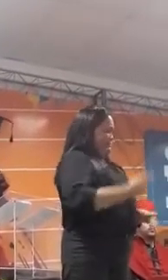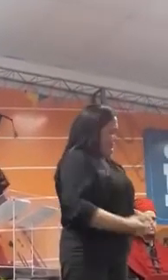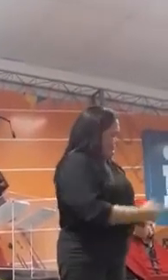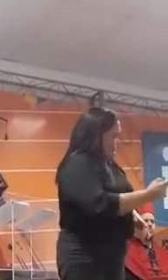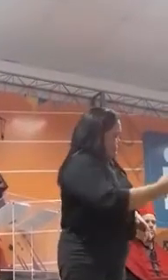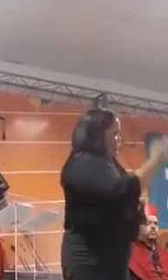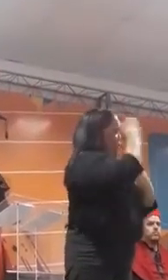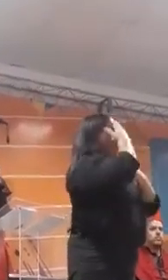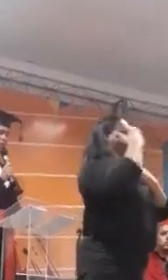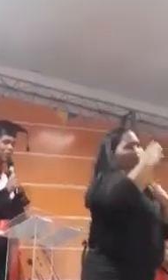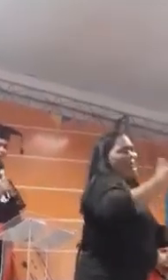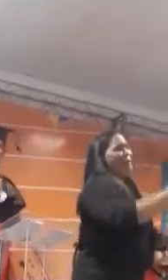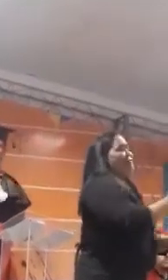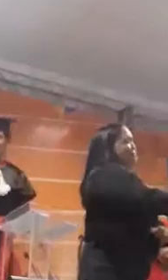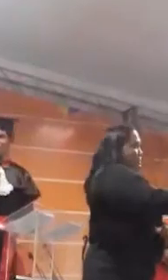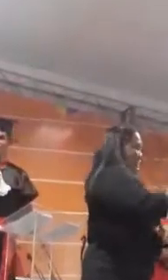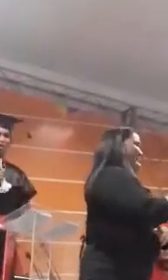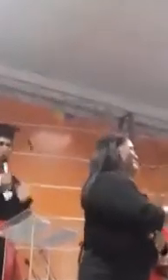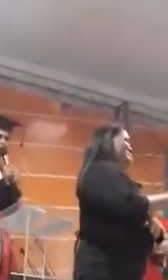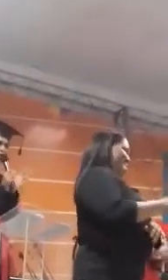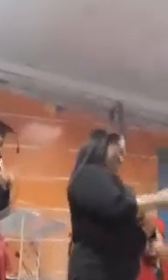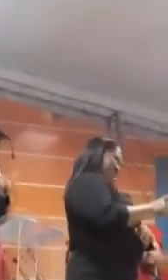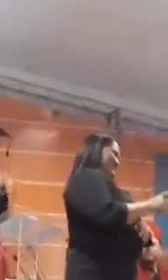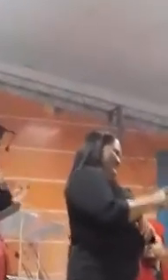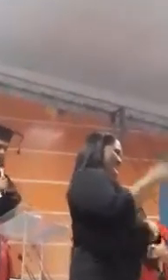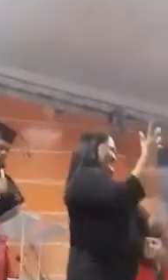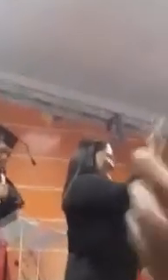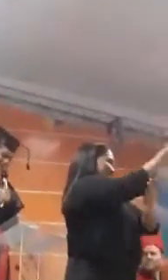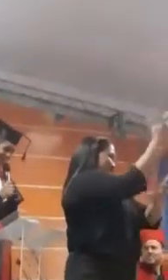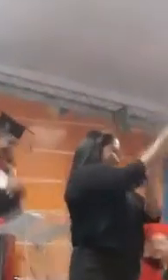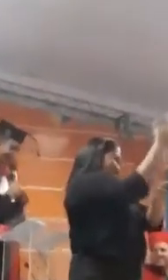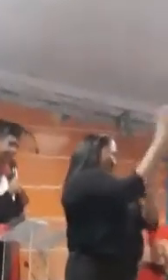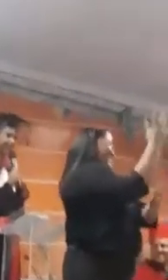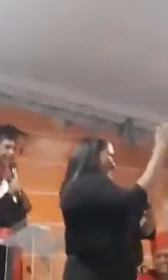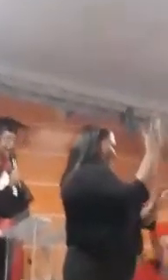um de vocês. Iema... Vai tomar um...